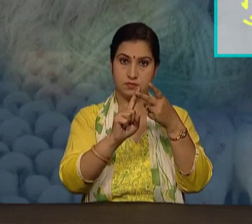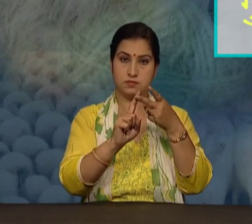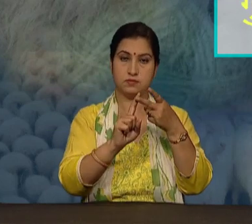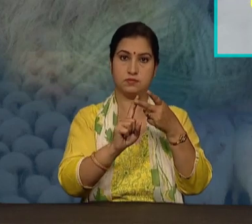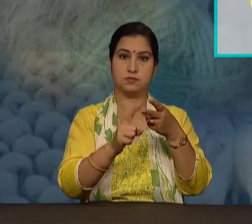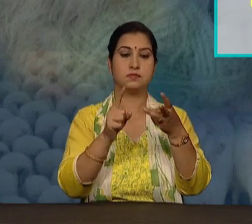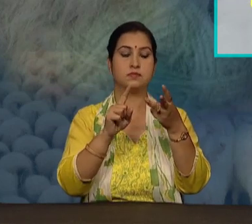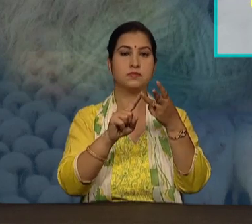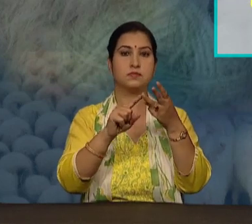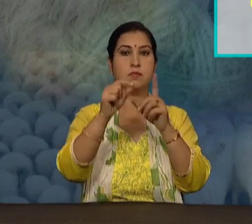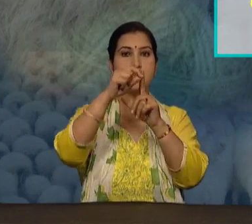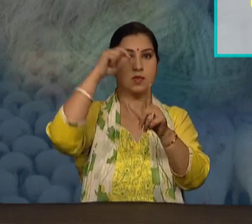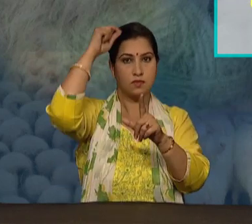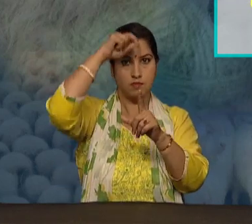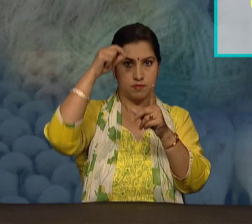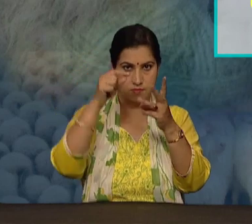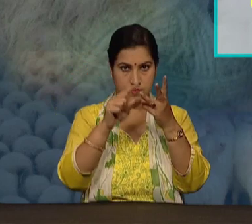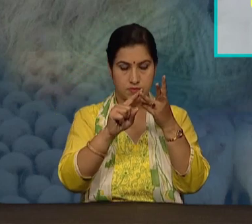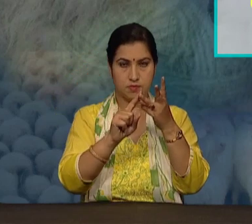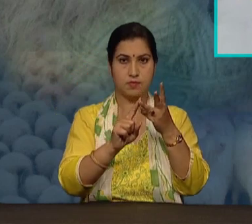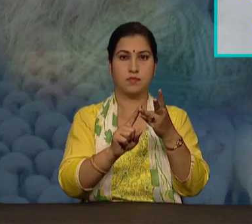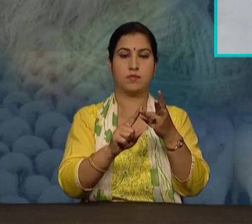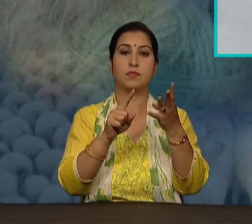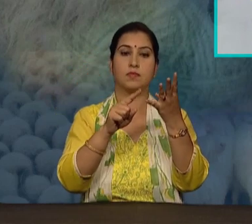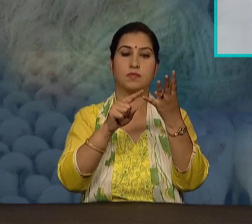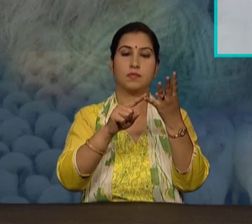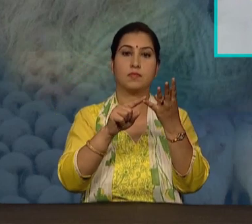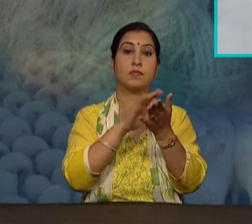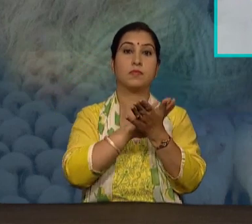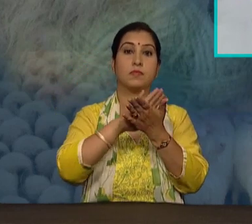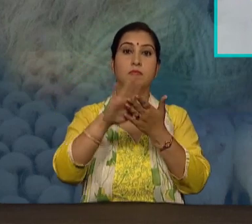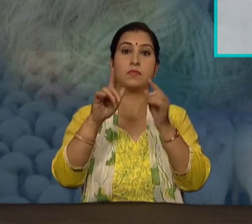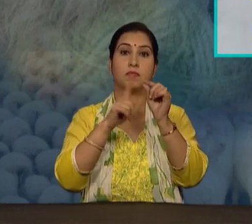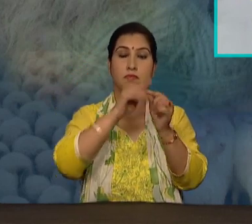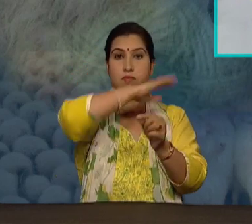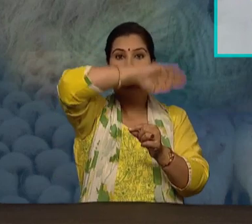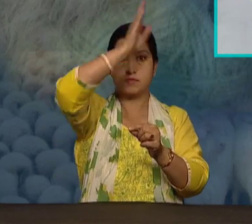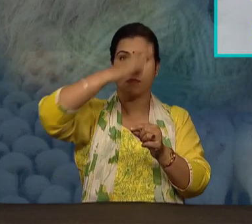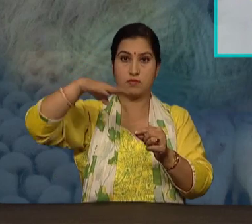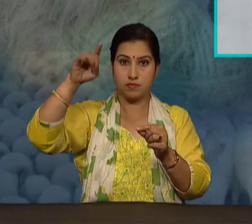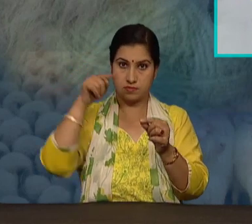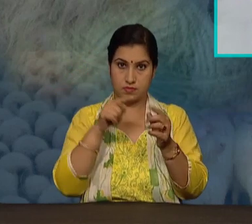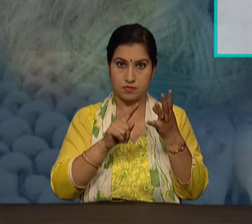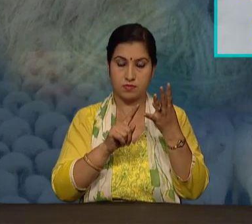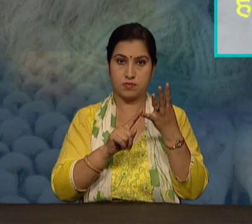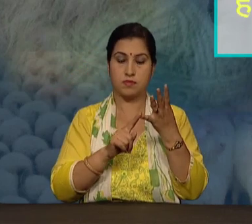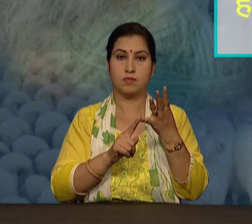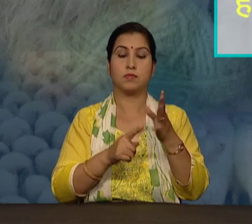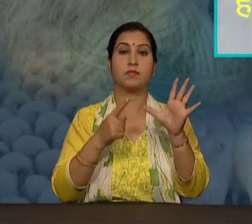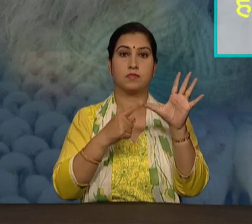पंजाब, हिमाचर प्रदेश, हरियाना,